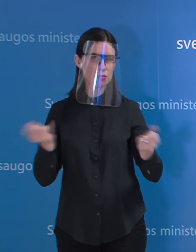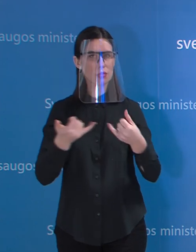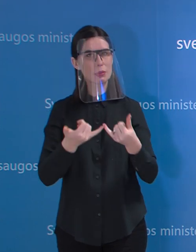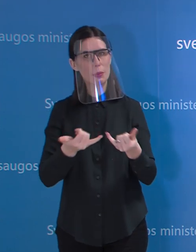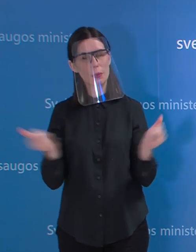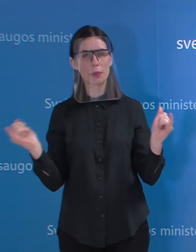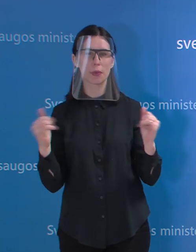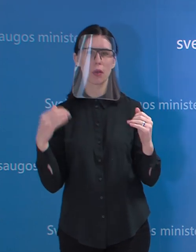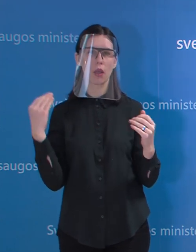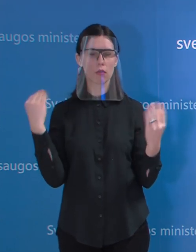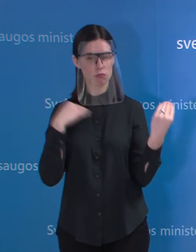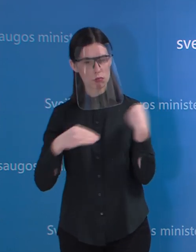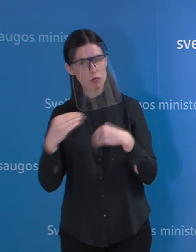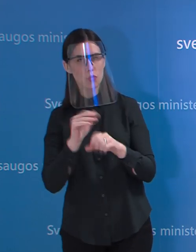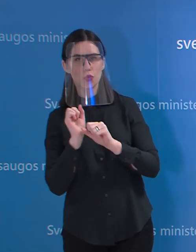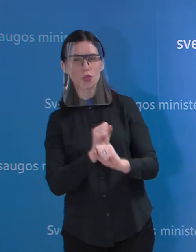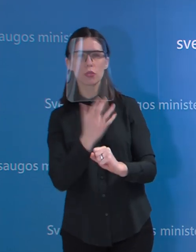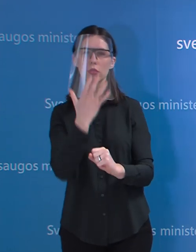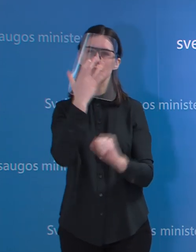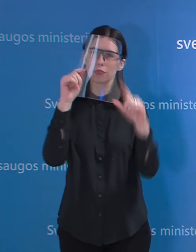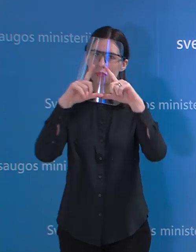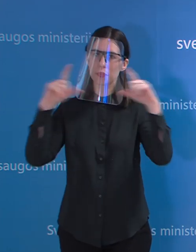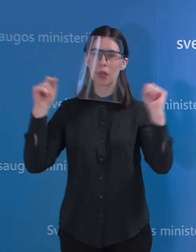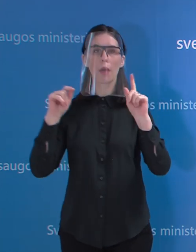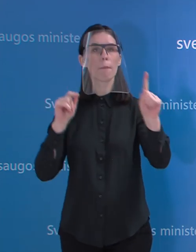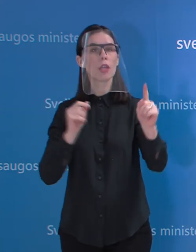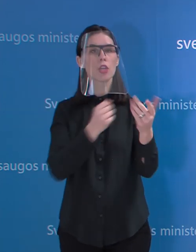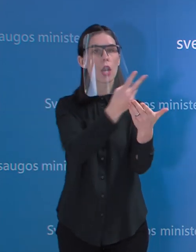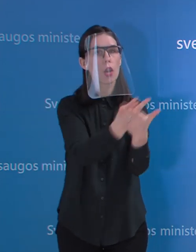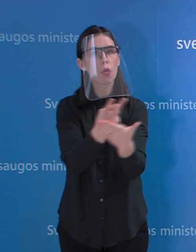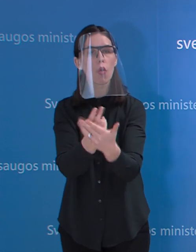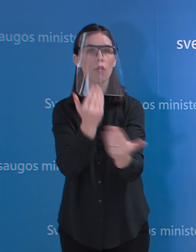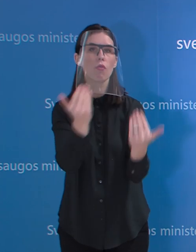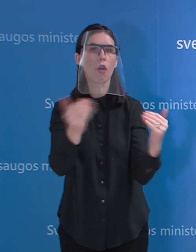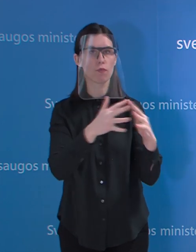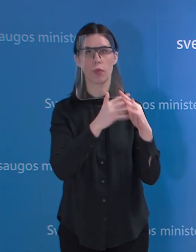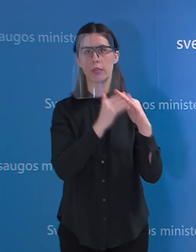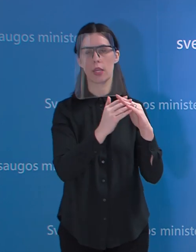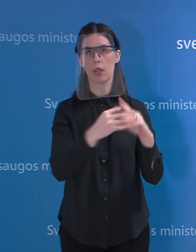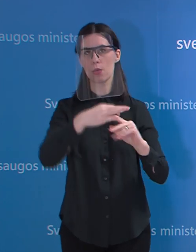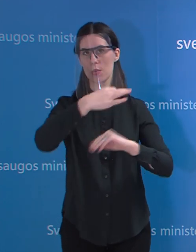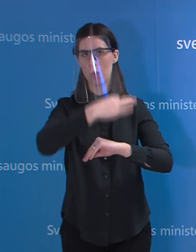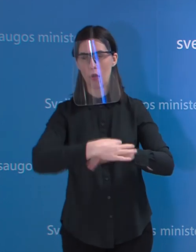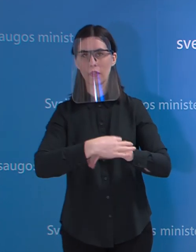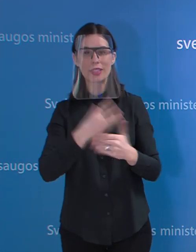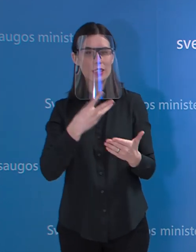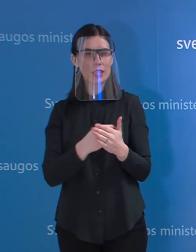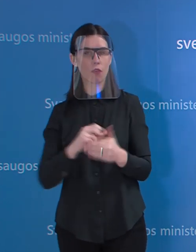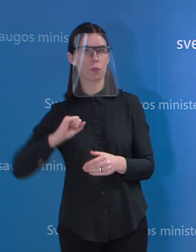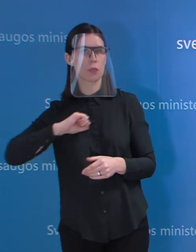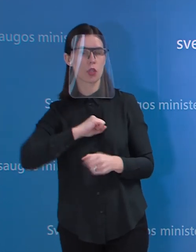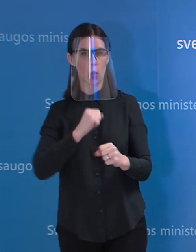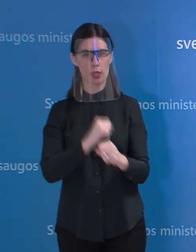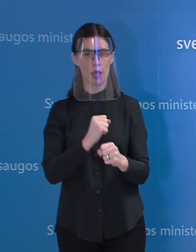tas ir yra daroma, bet tai daro pačios gydimo įstaigos. Tai yra jų reikalas organizuoti mediku darbą ir susidėlioti jį